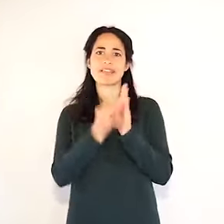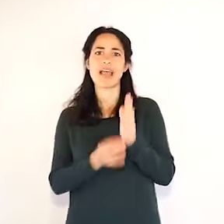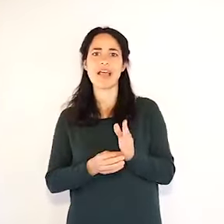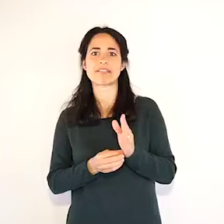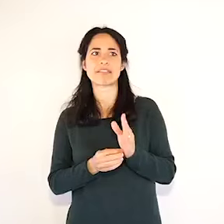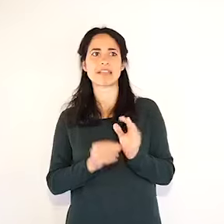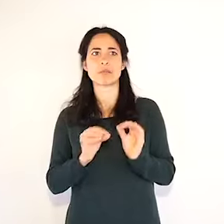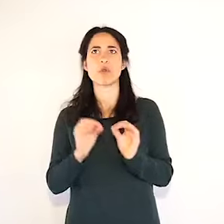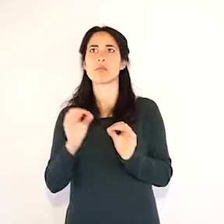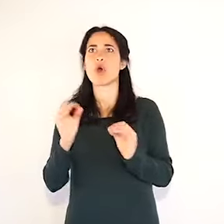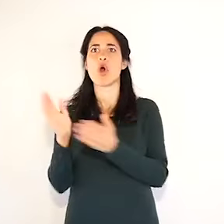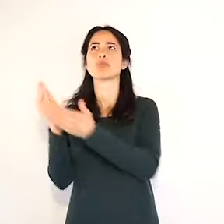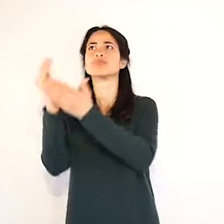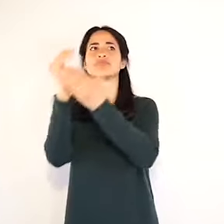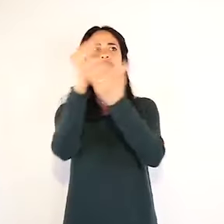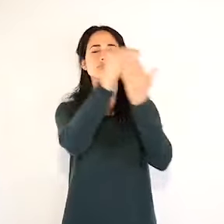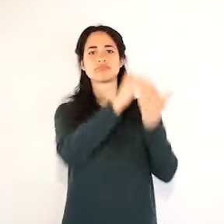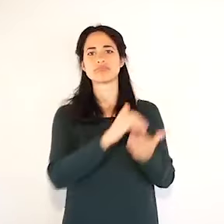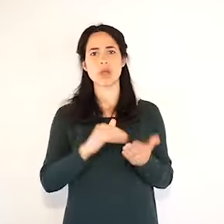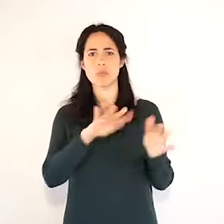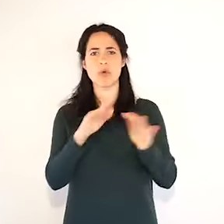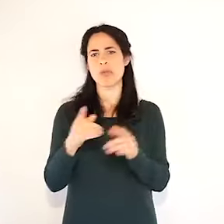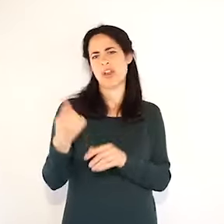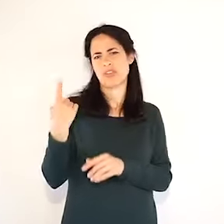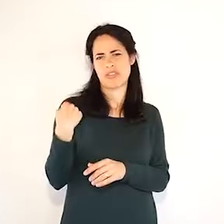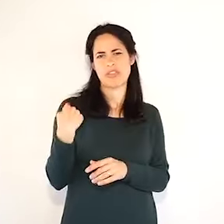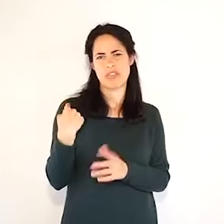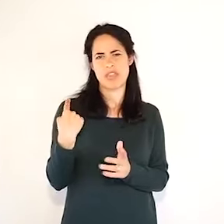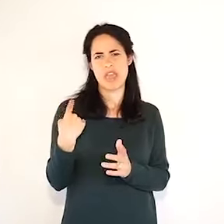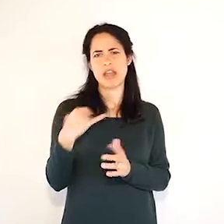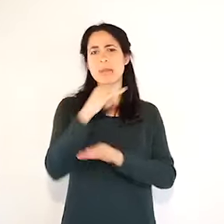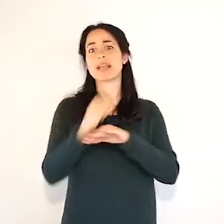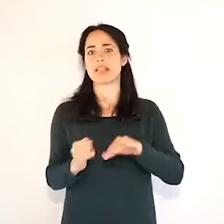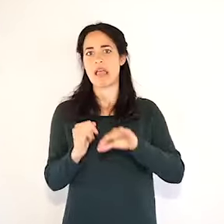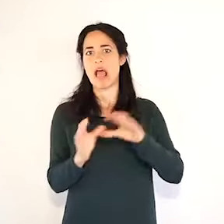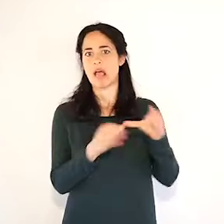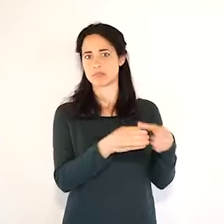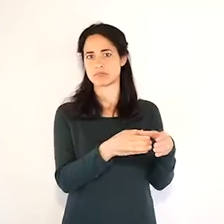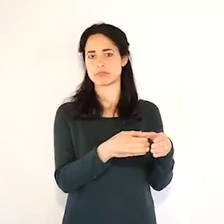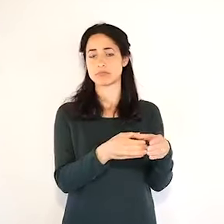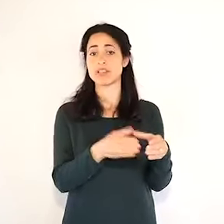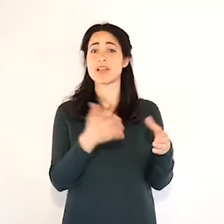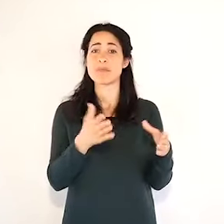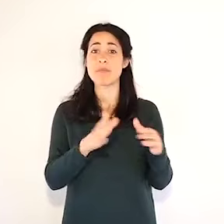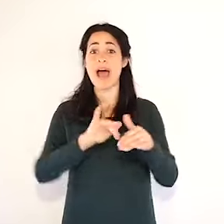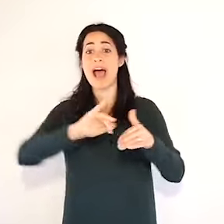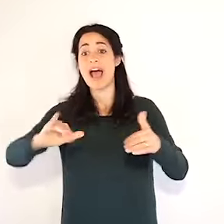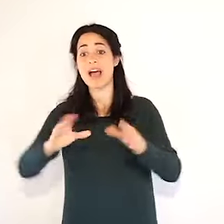giorno prima, ma poi si va anche indietro nel tempo, questo è dovuto alla necessità di